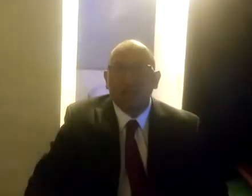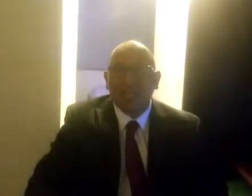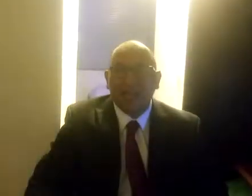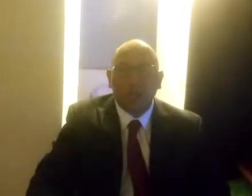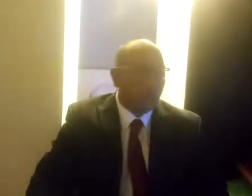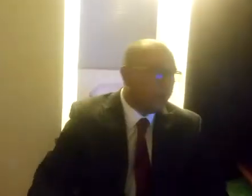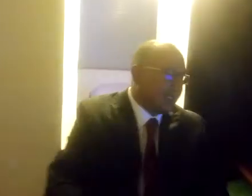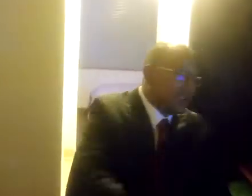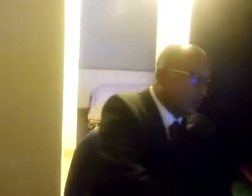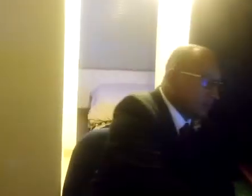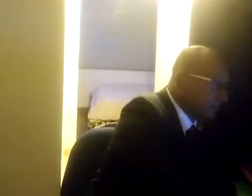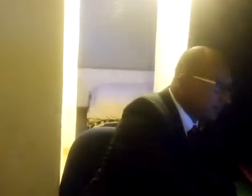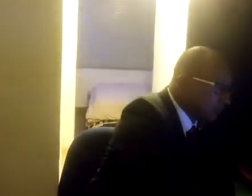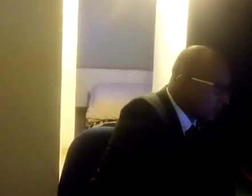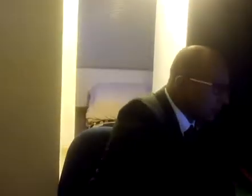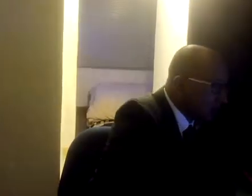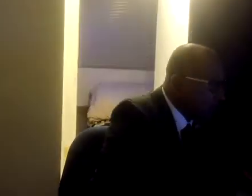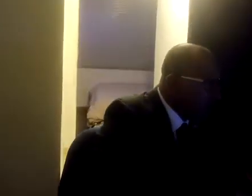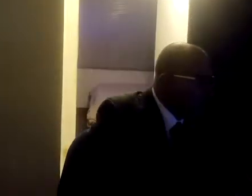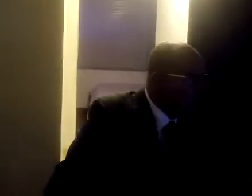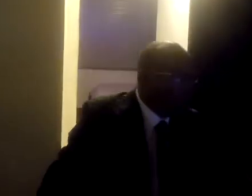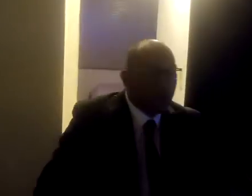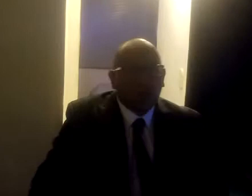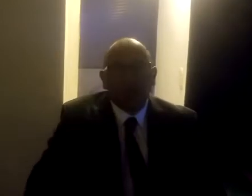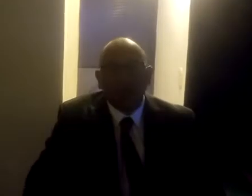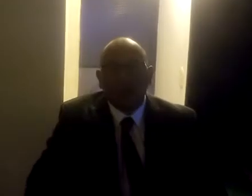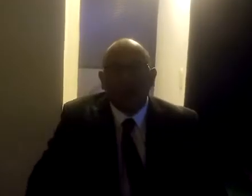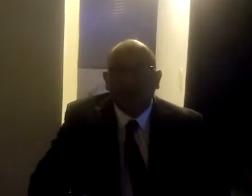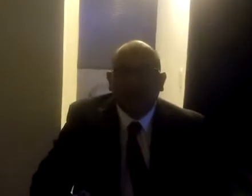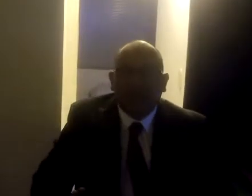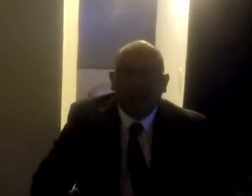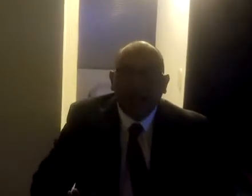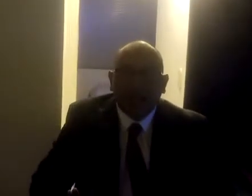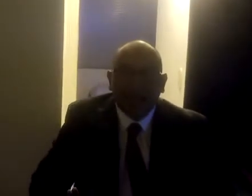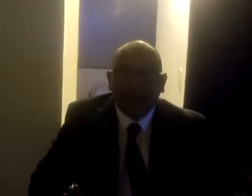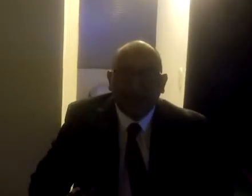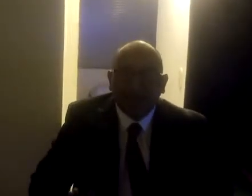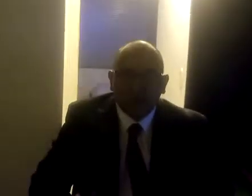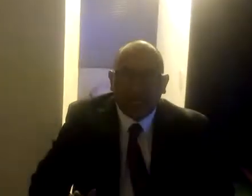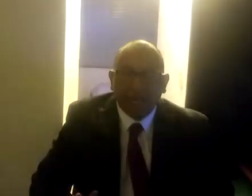la cooperación. Luego de concluir la Segunda Guerra Mundial,